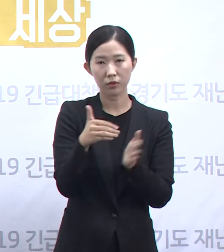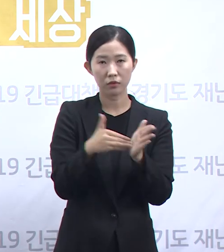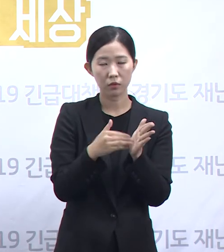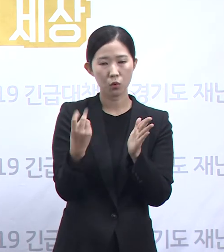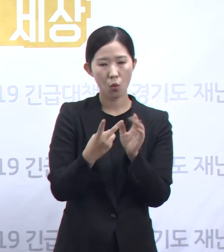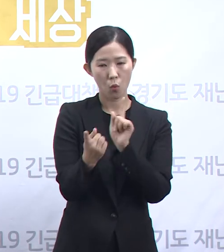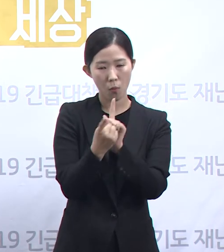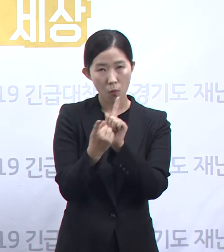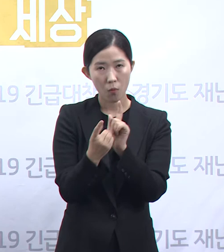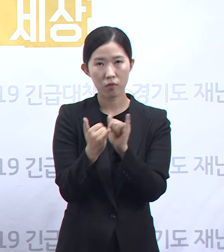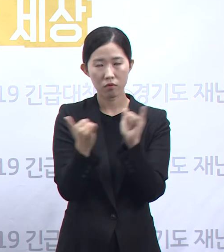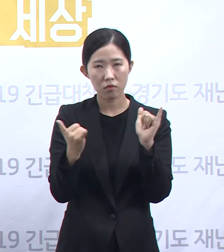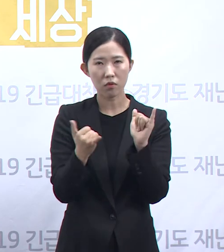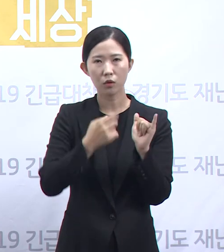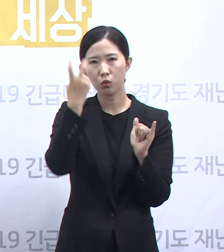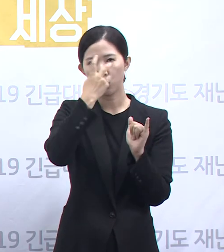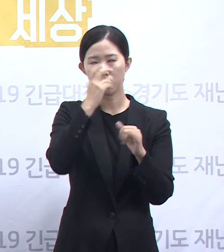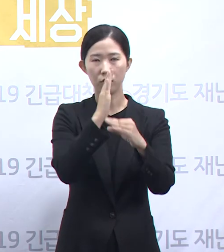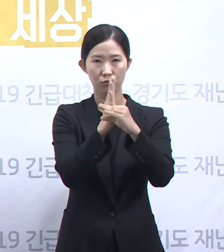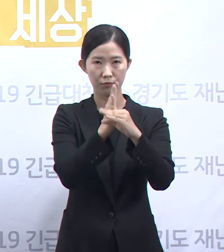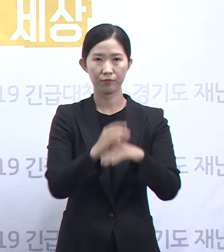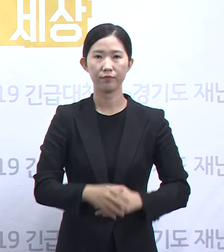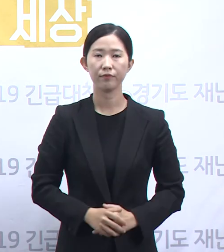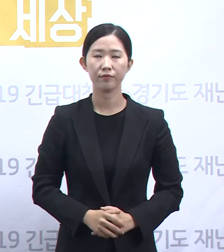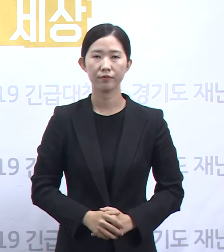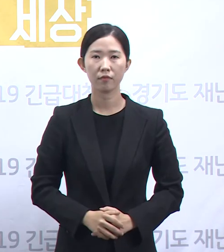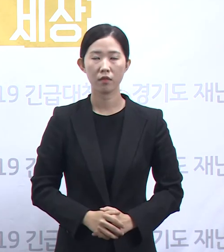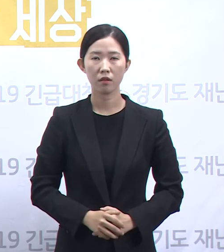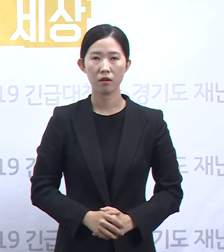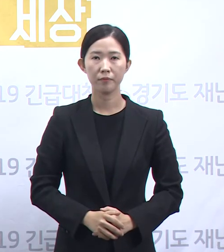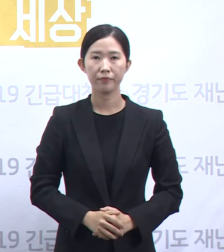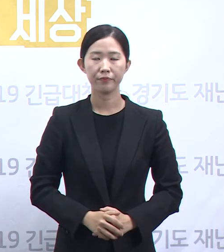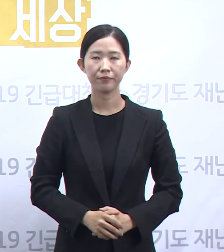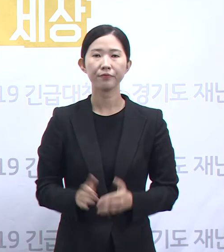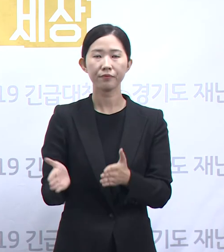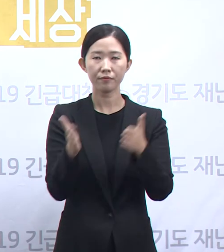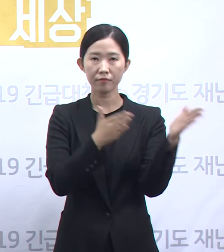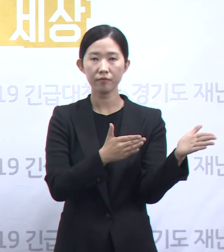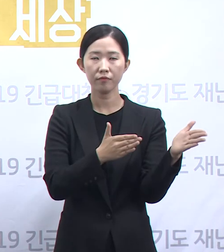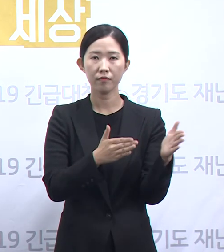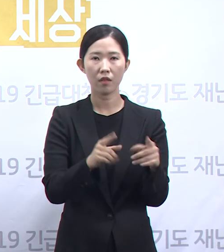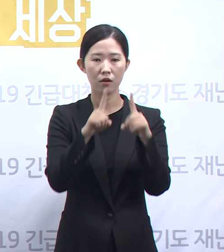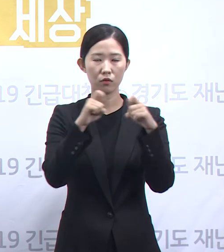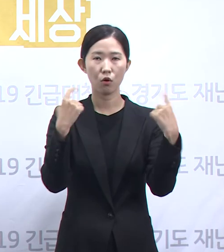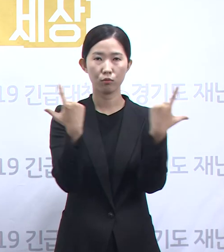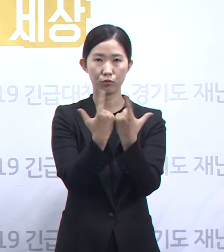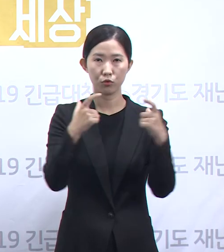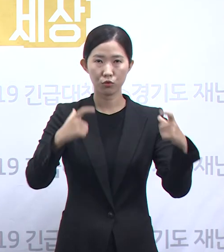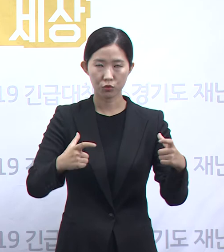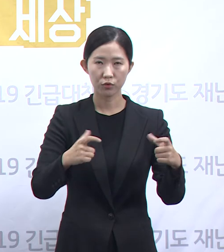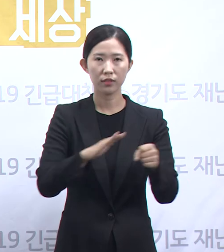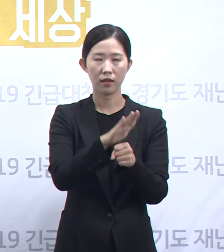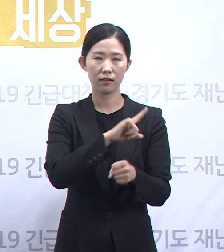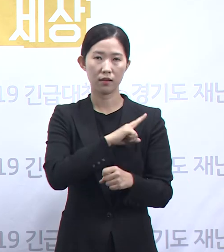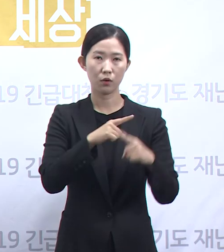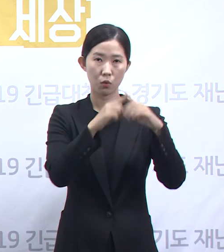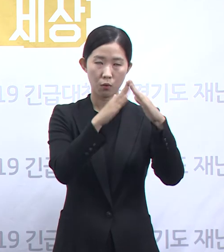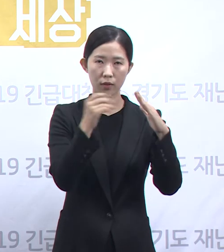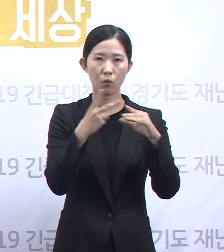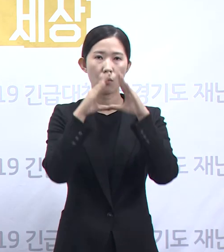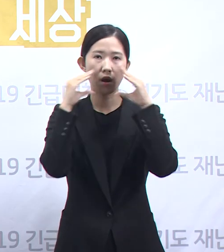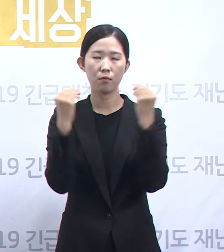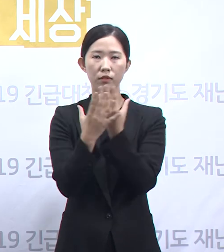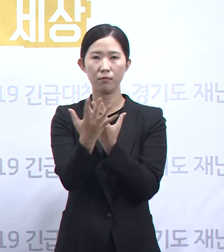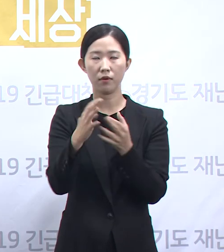등에 대한 역학조사를 진행 중에 있습니다. 성북교 사랑제일교회 및 광화문 집회 관련 도내 확진 상황입니다. 오늘 0시